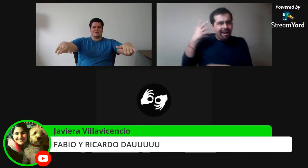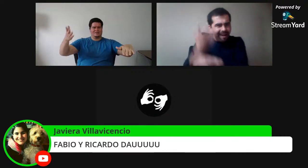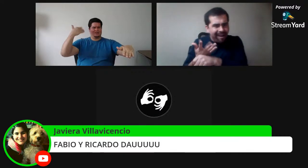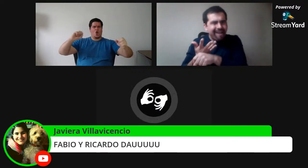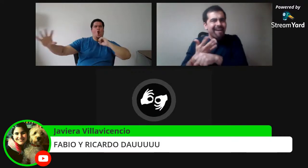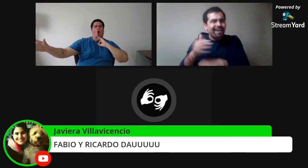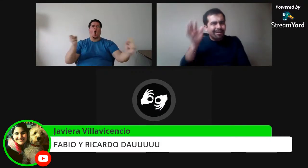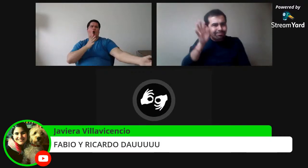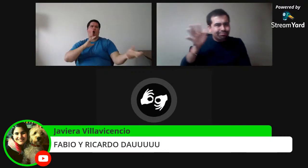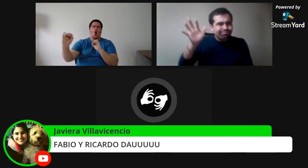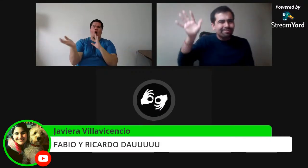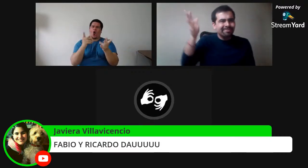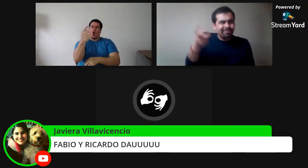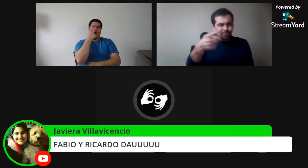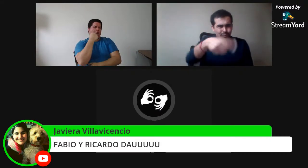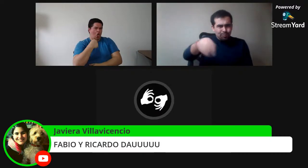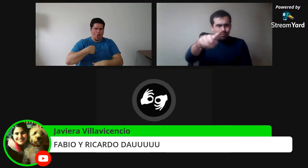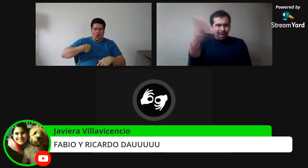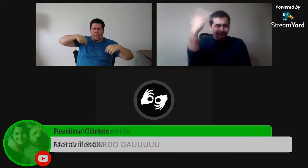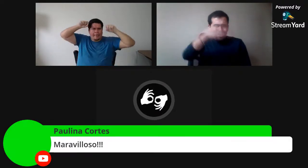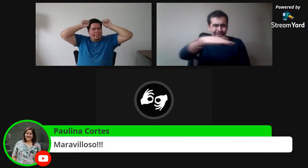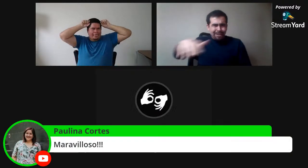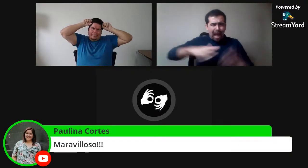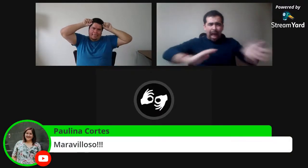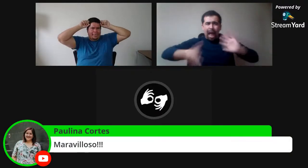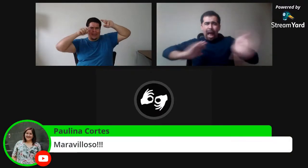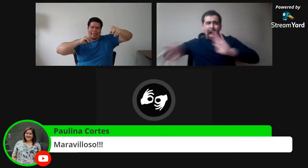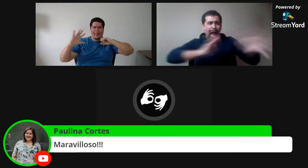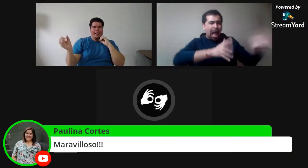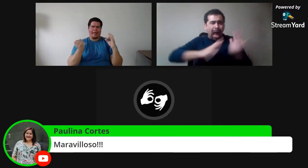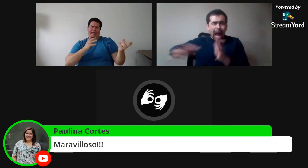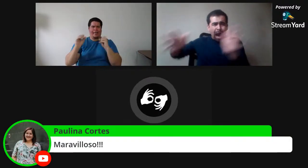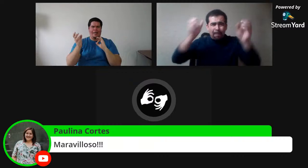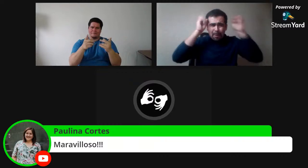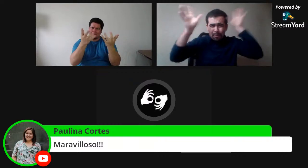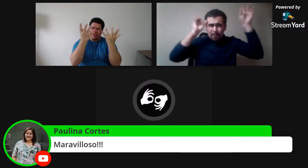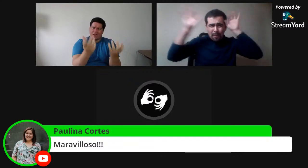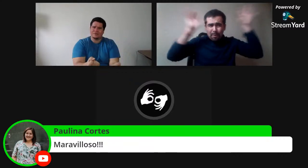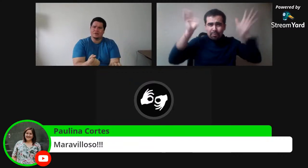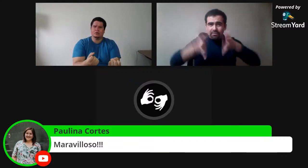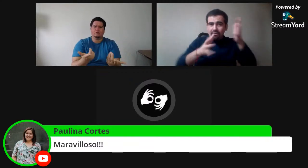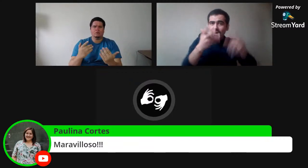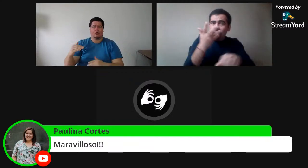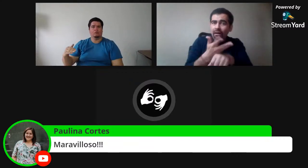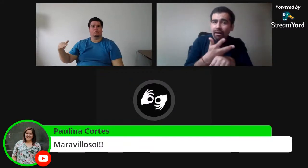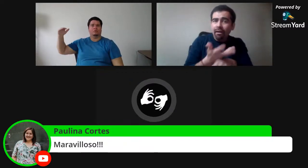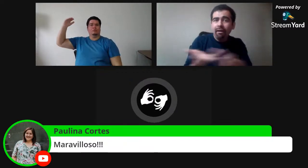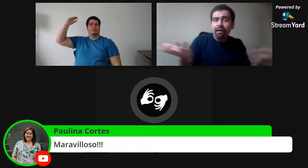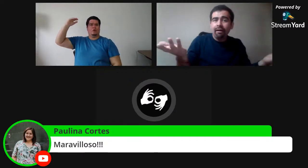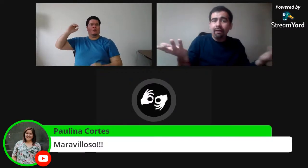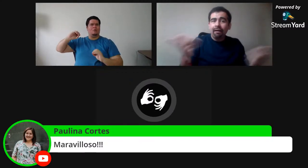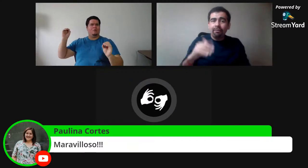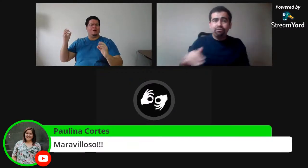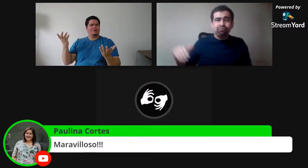¿Cómo aprendí yo el vernáculo visual? Bueno, yo cuando era chico imaginaba, ustedes niños cuando se comunican en lengua de señas también imaginan mucho.